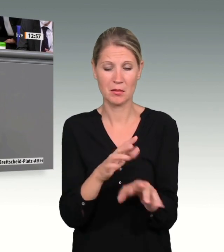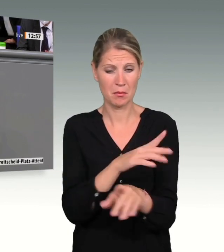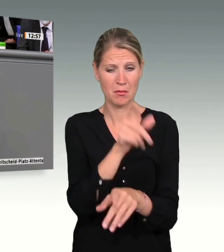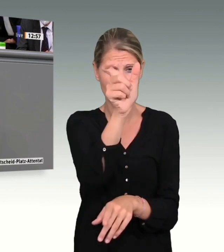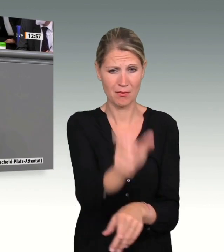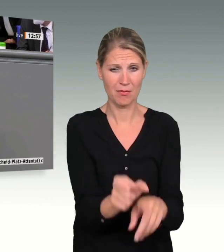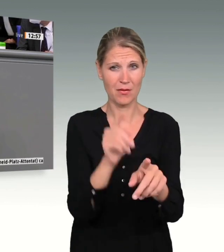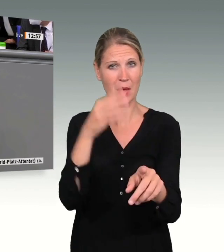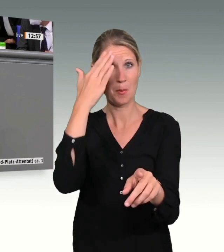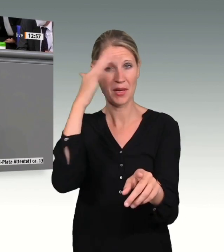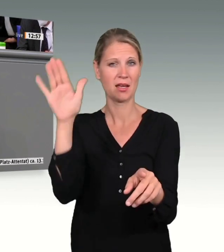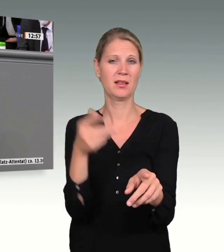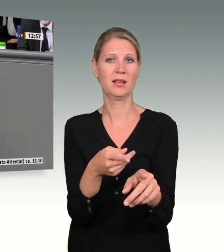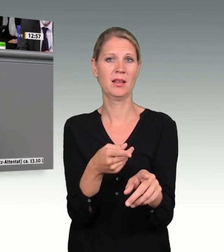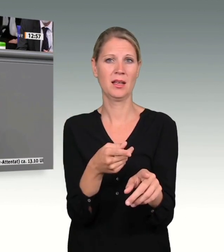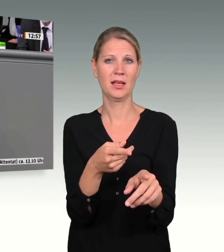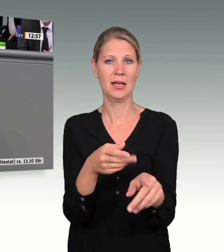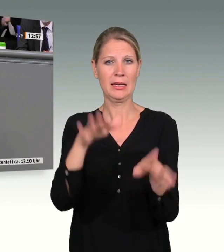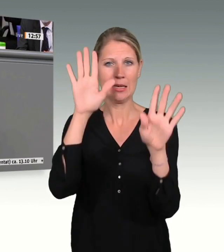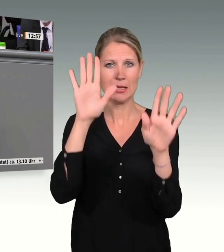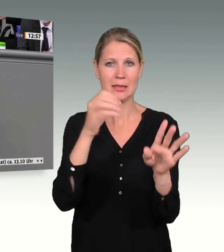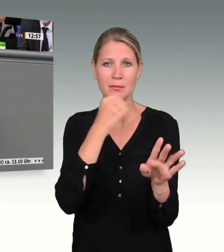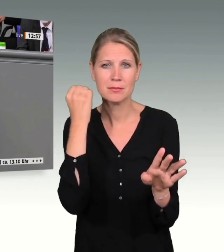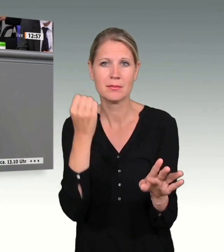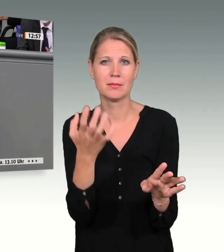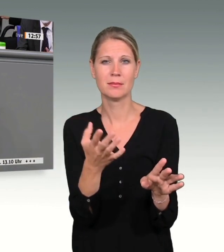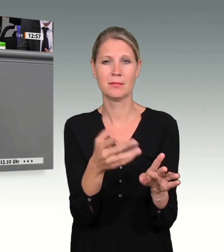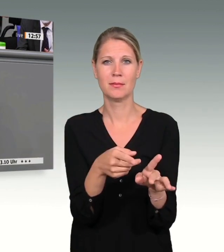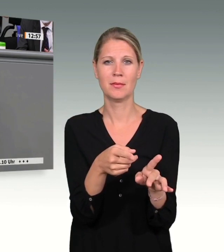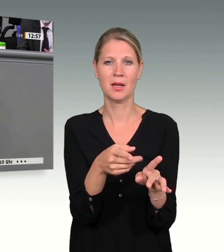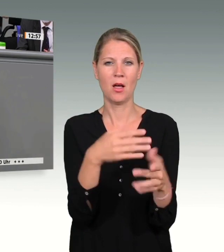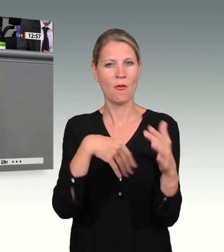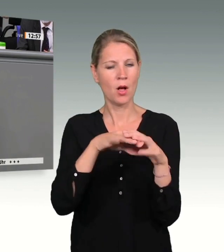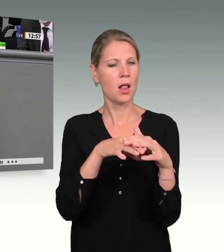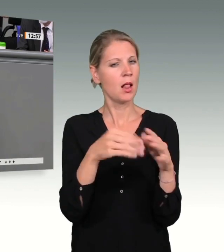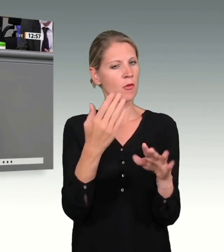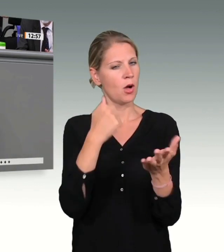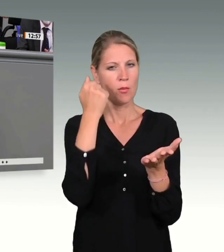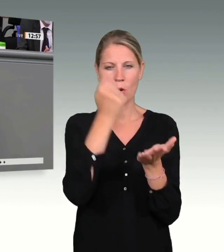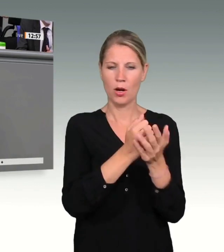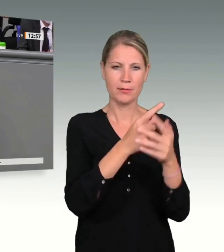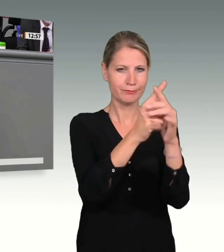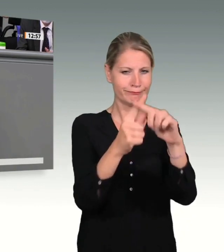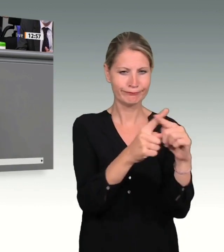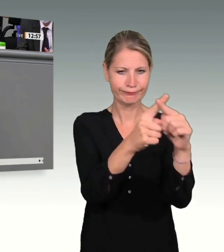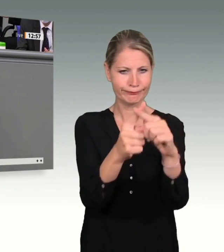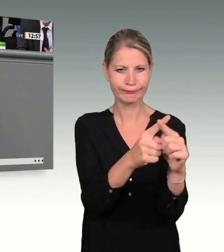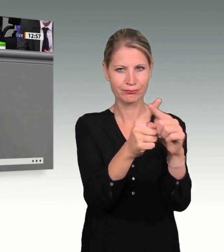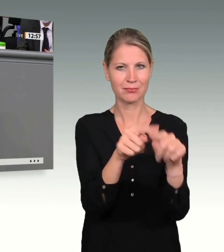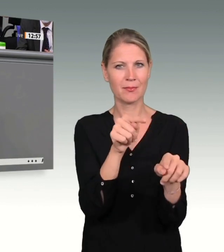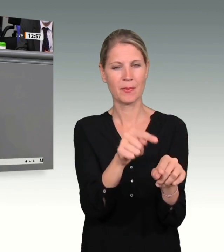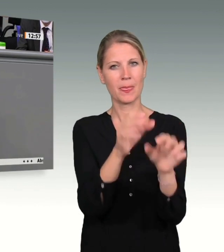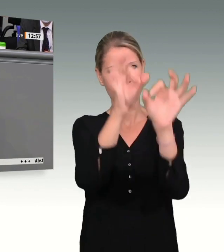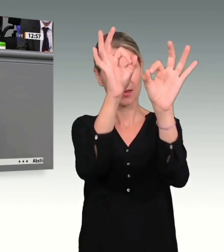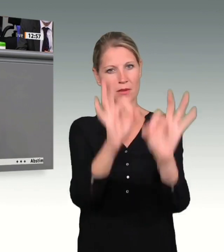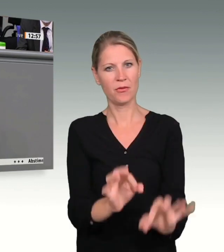Islamist, der voll im Fokus der Behörden stand, ein Gefährder den schwersten islamistischen Anschlag der deutschen Geschichte